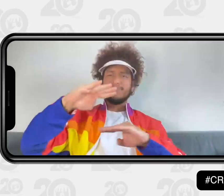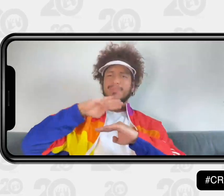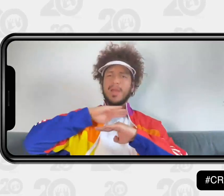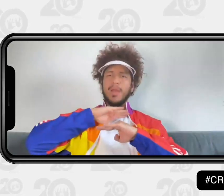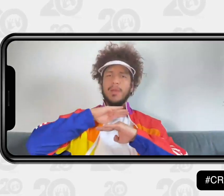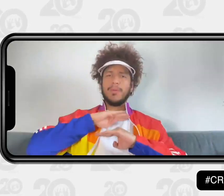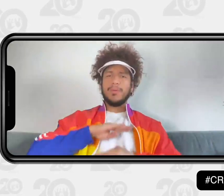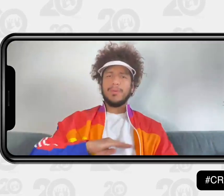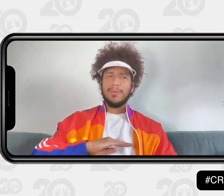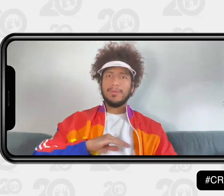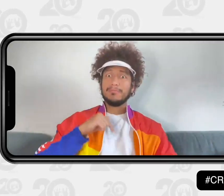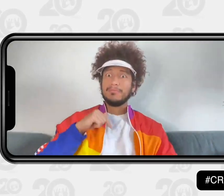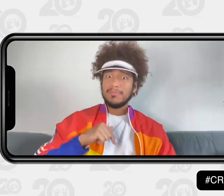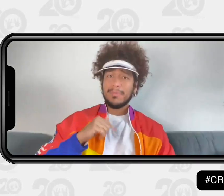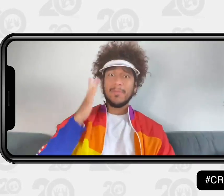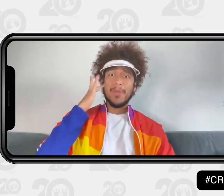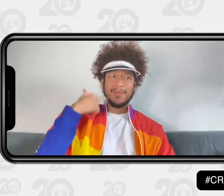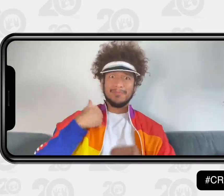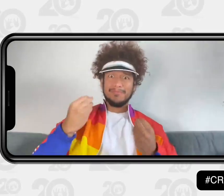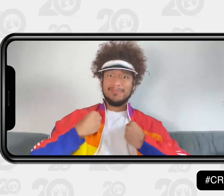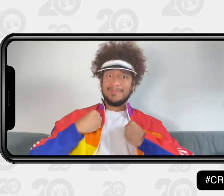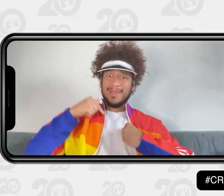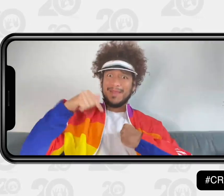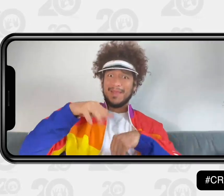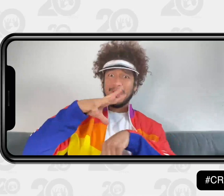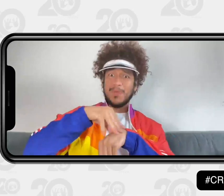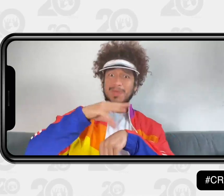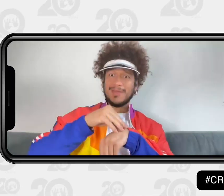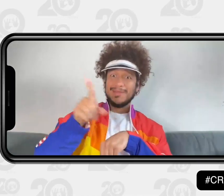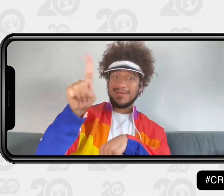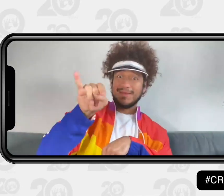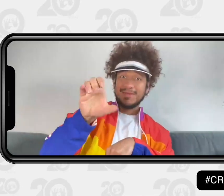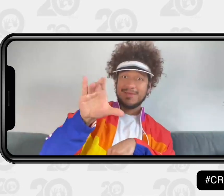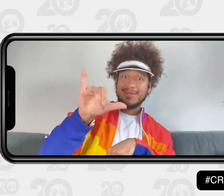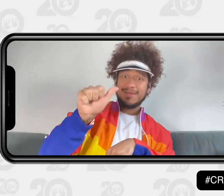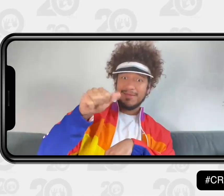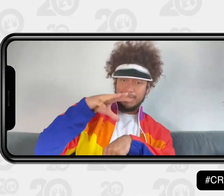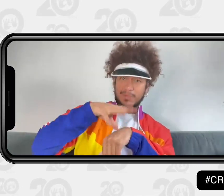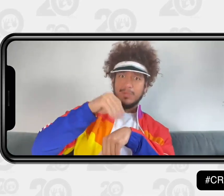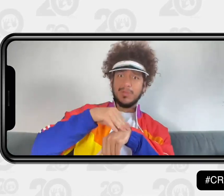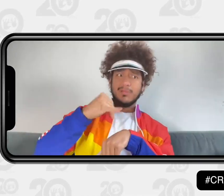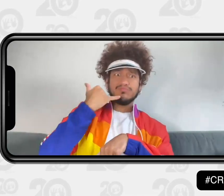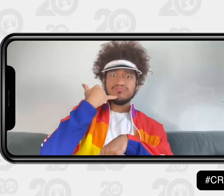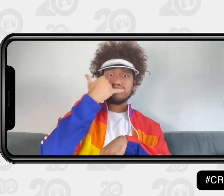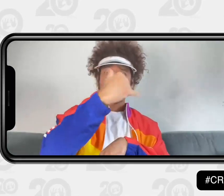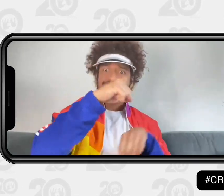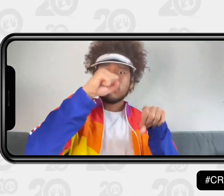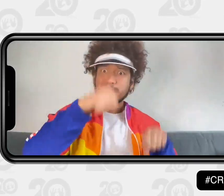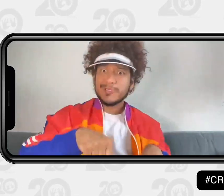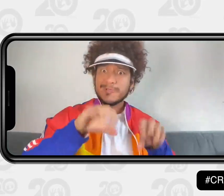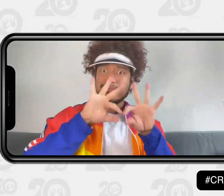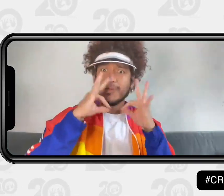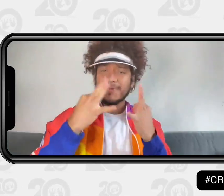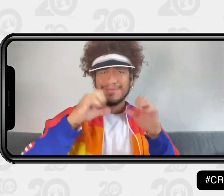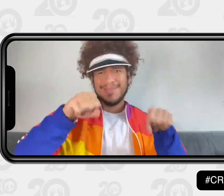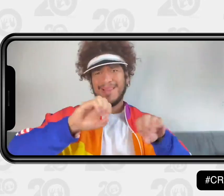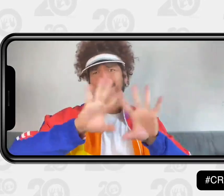comunicación. Satisfaz esta necesidad. Yo vivo aquí en Suecia y puedo llamar, puedo llamar a mi